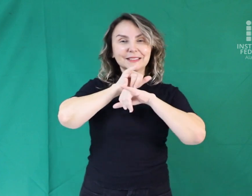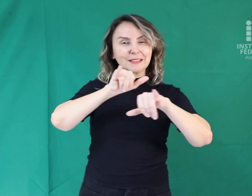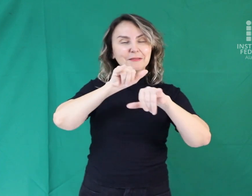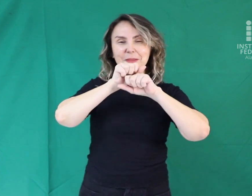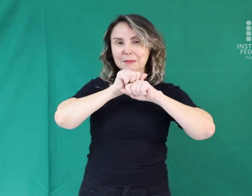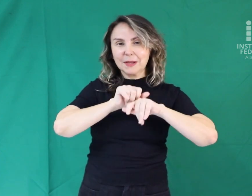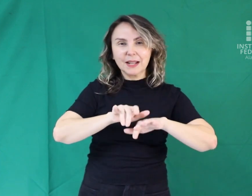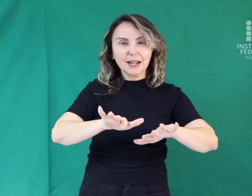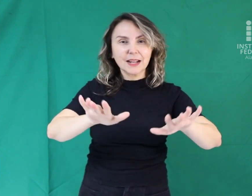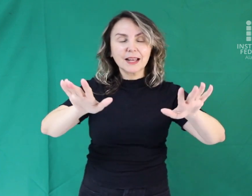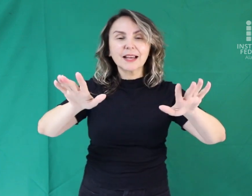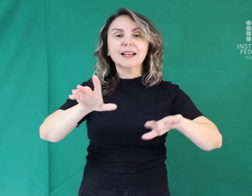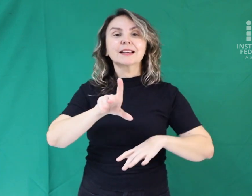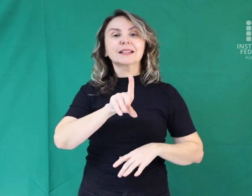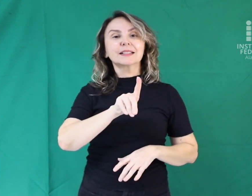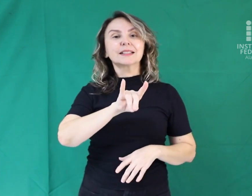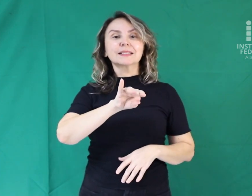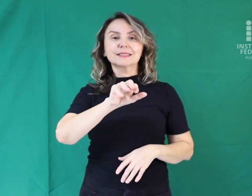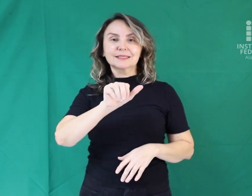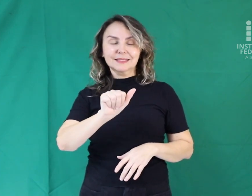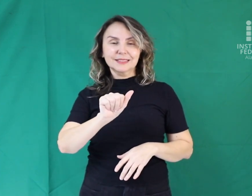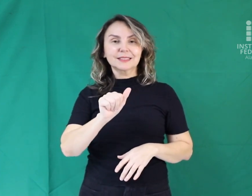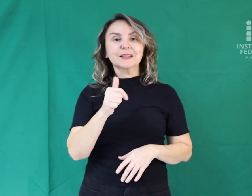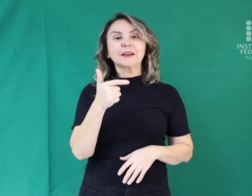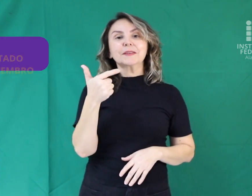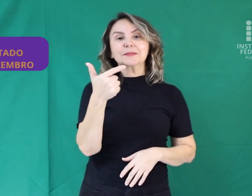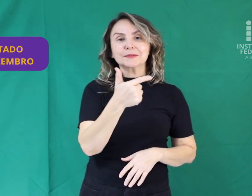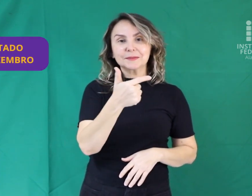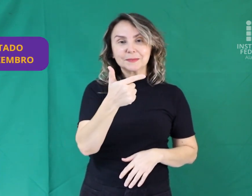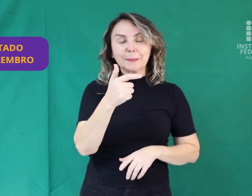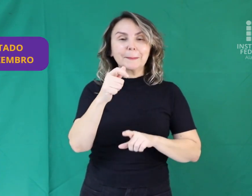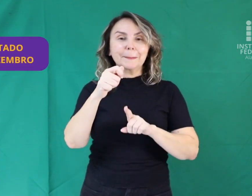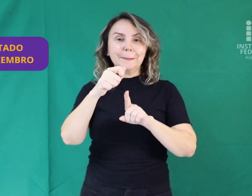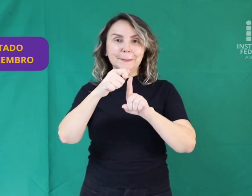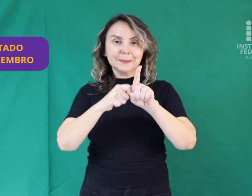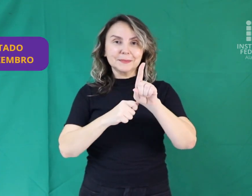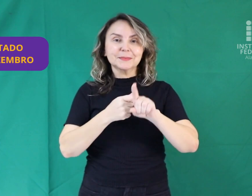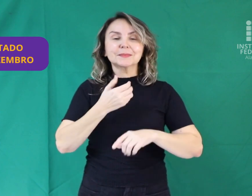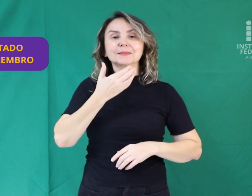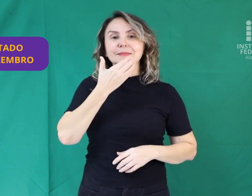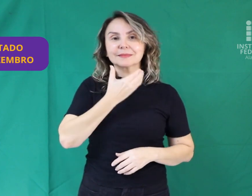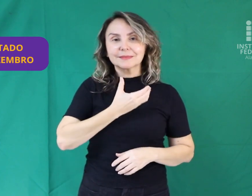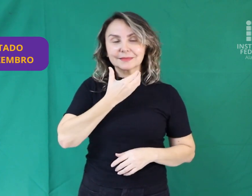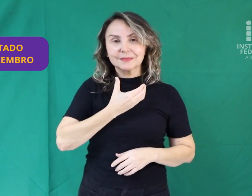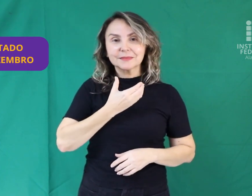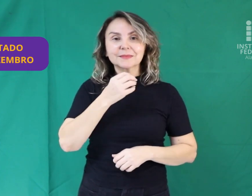no dia 22 de dezembro de 2023.